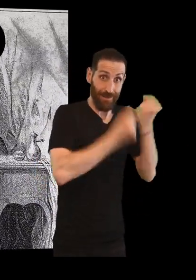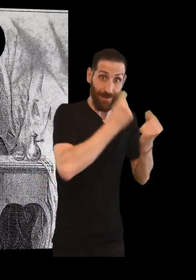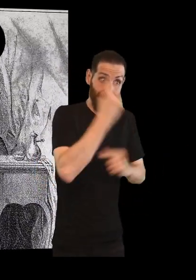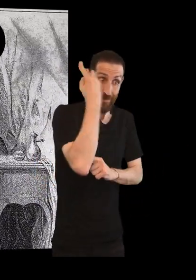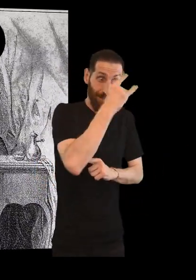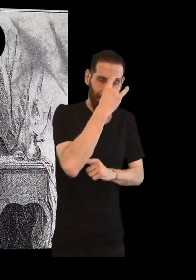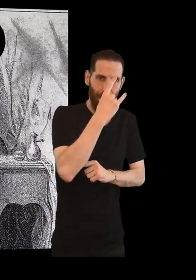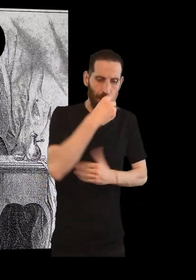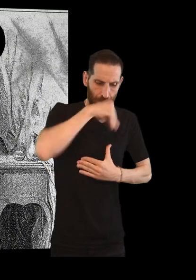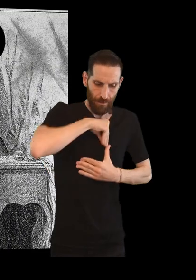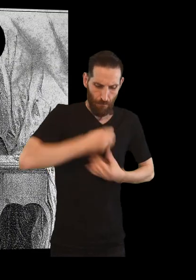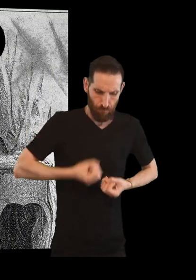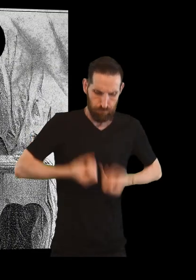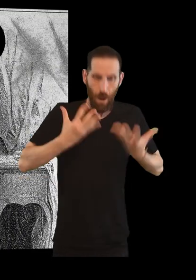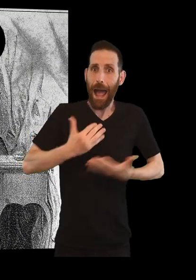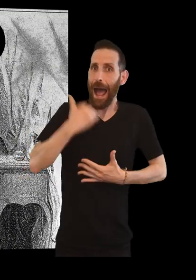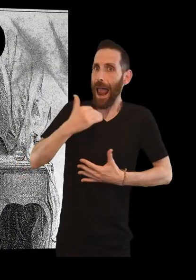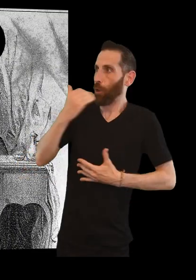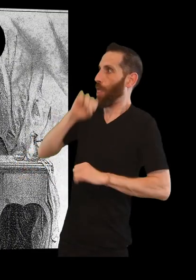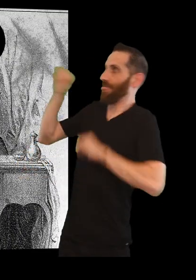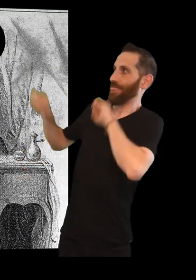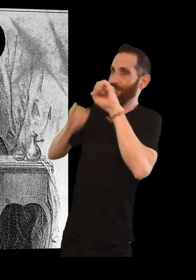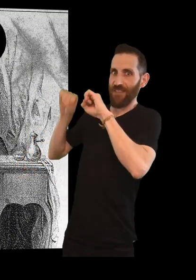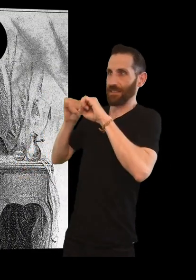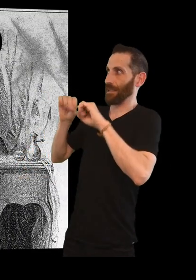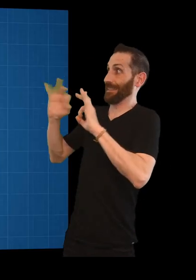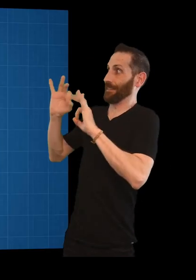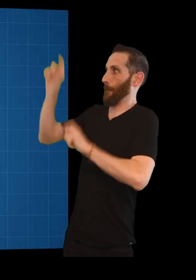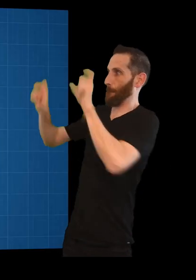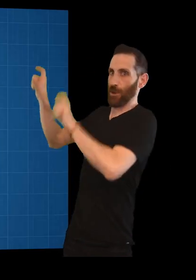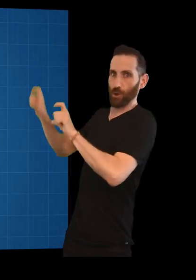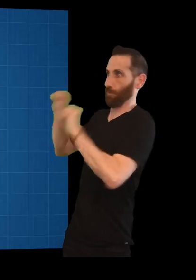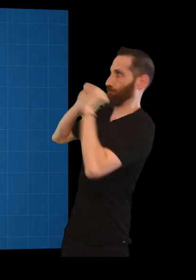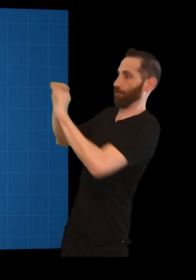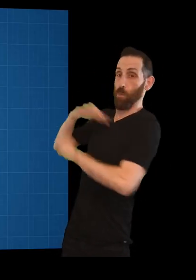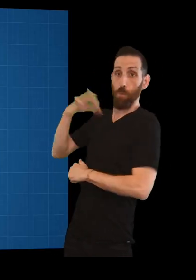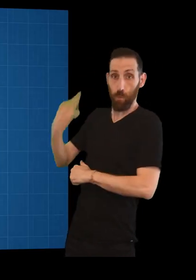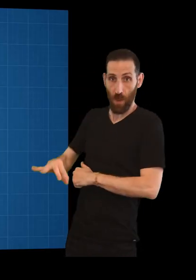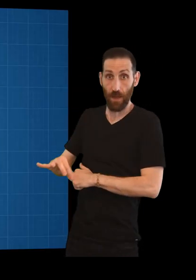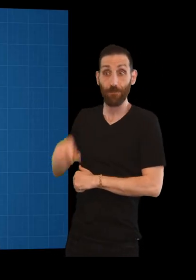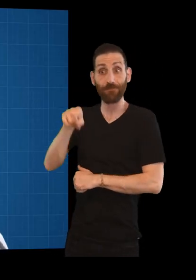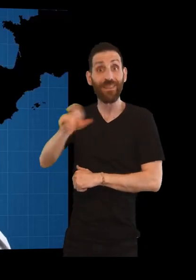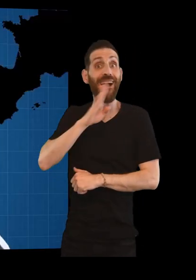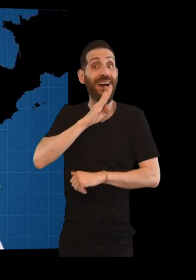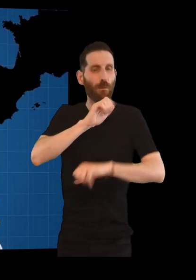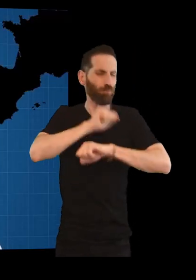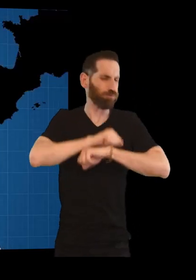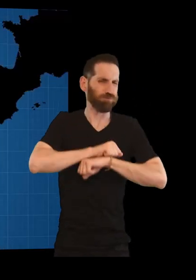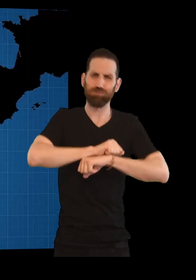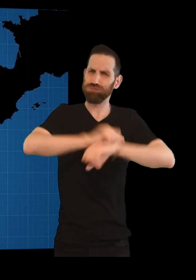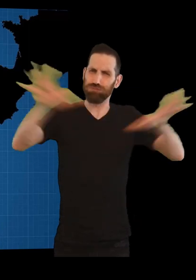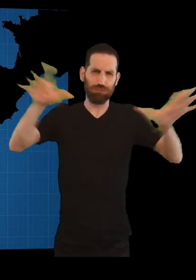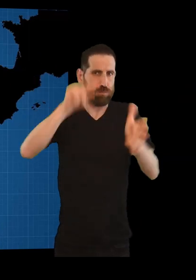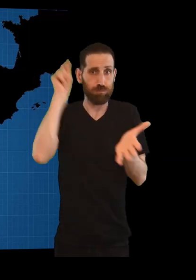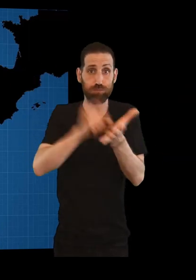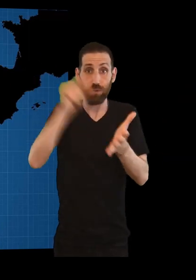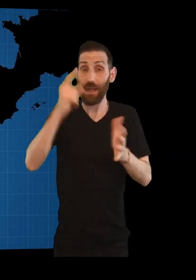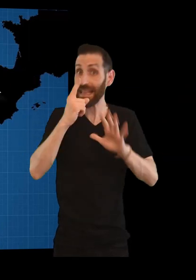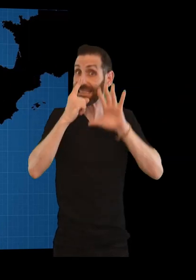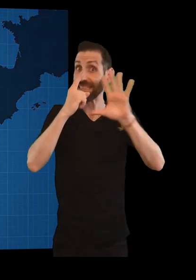bovina e que se producise unha resistencia á varíola que afectaba aos humanos. As noticias voaron axiña e, seis